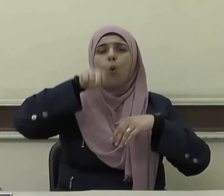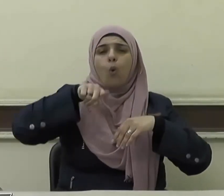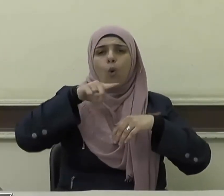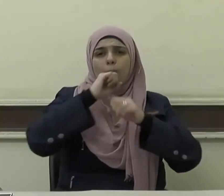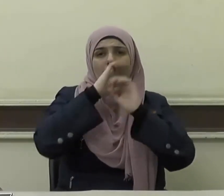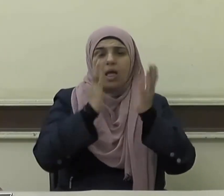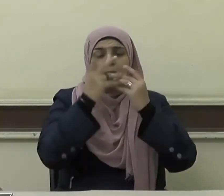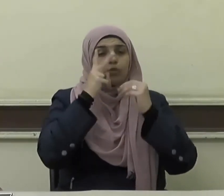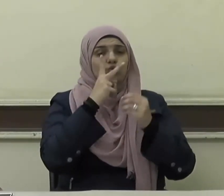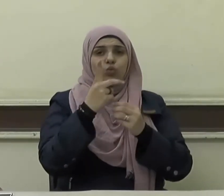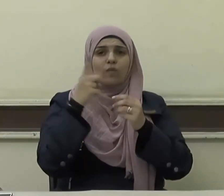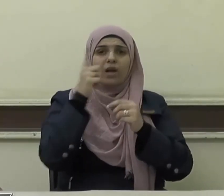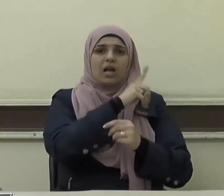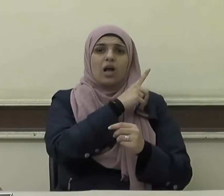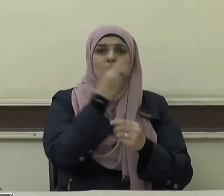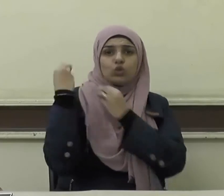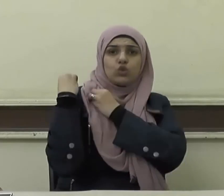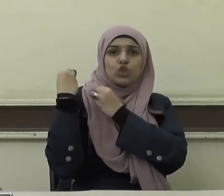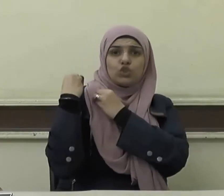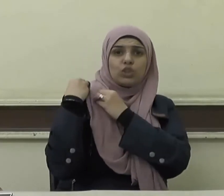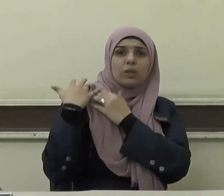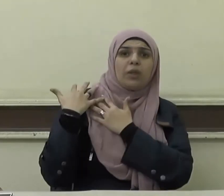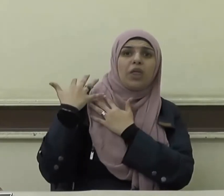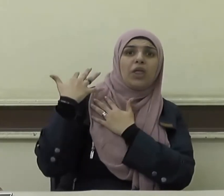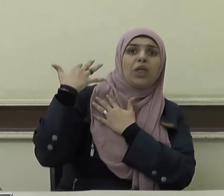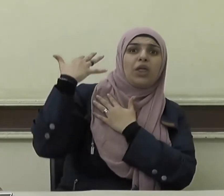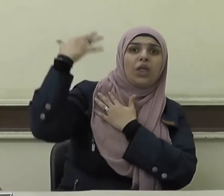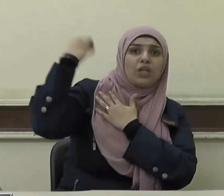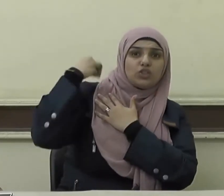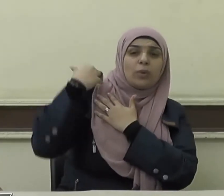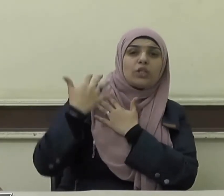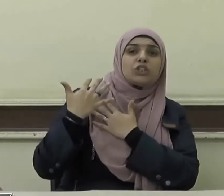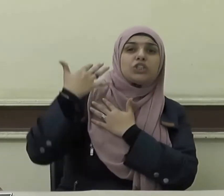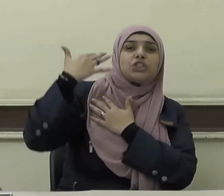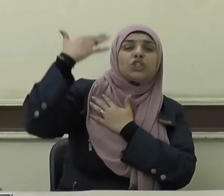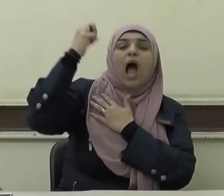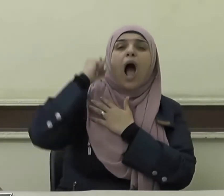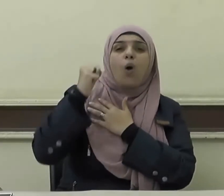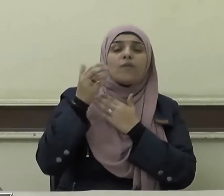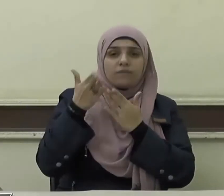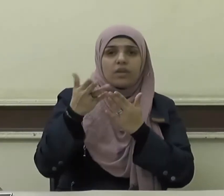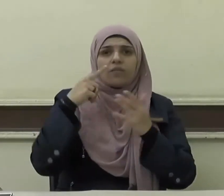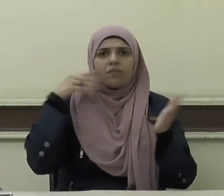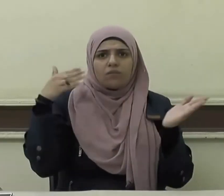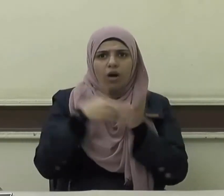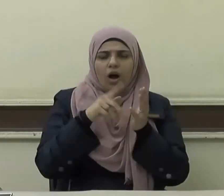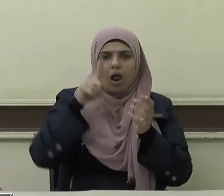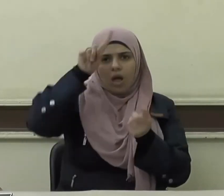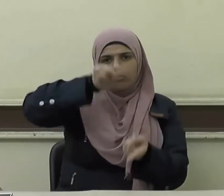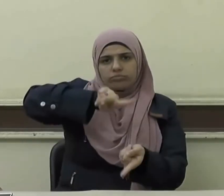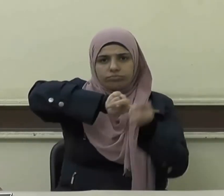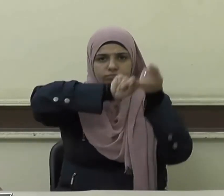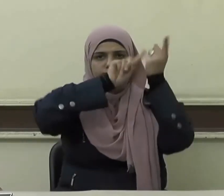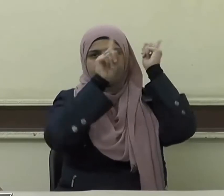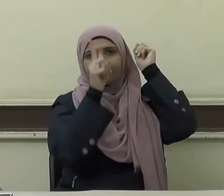القيامة بحسنات أمثال جبال تهامة بيضاء فاجعلها الله